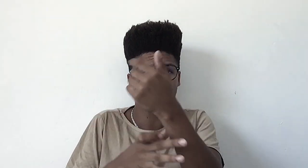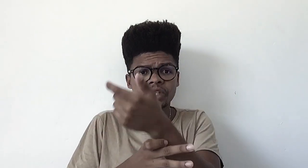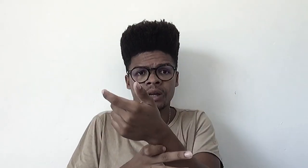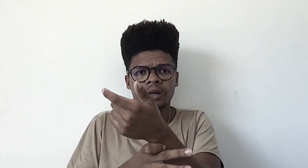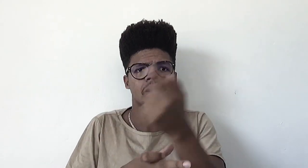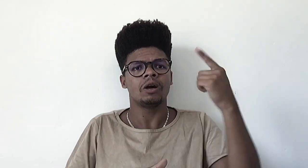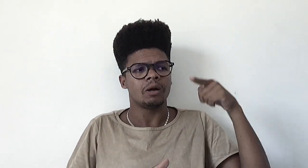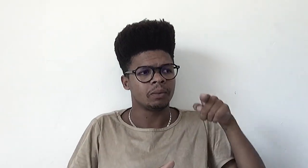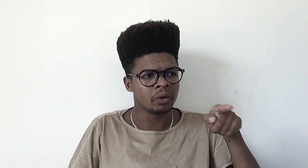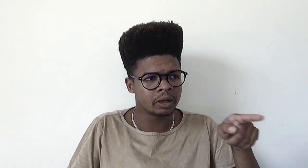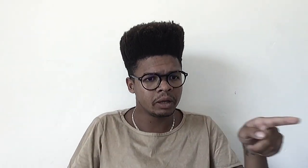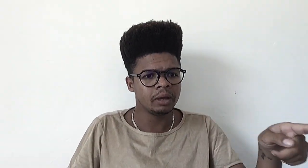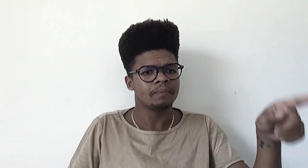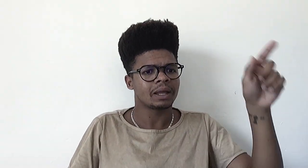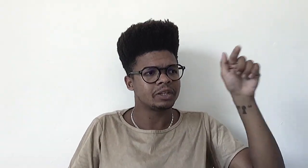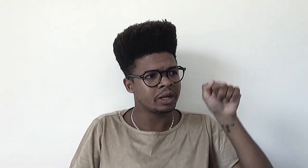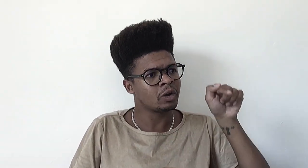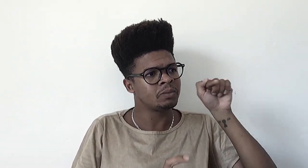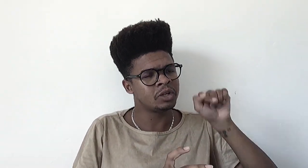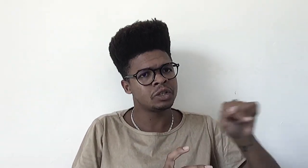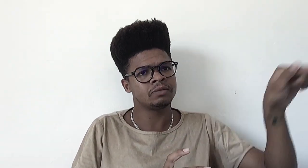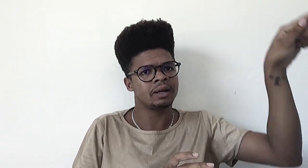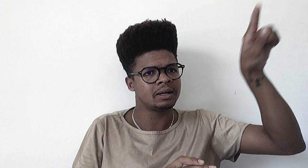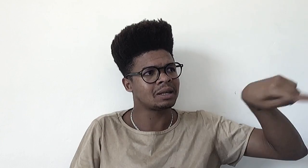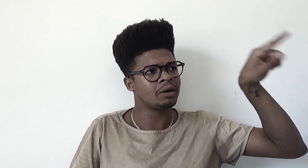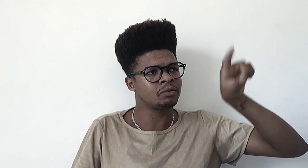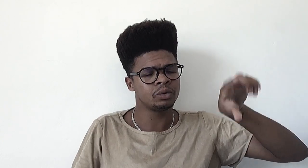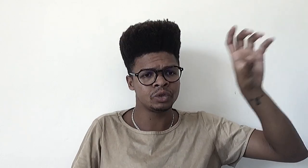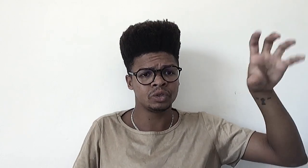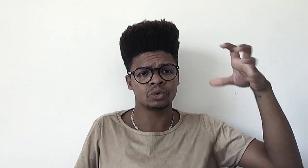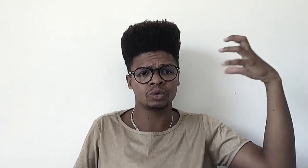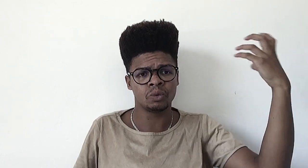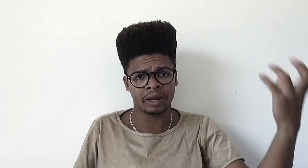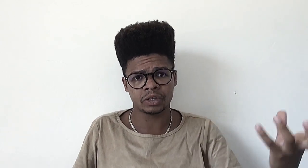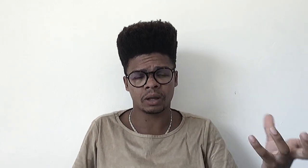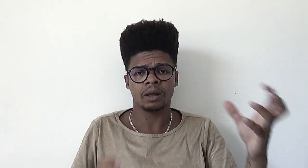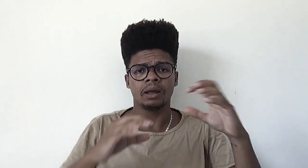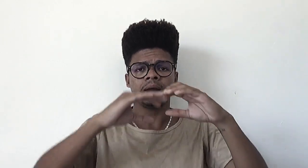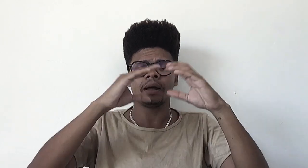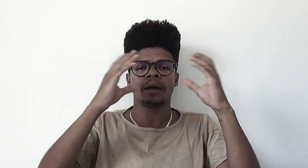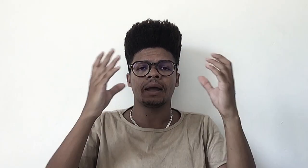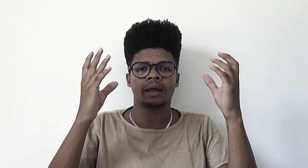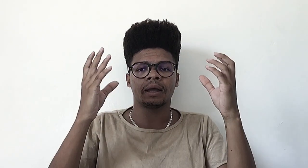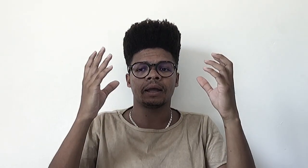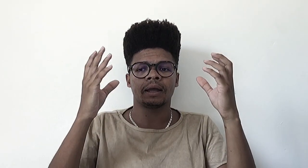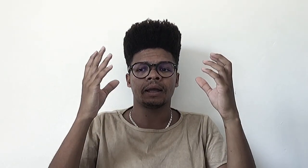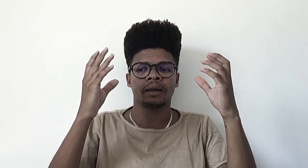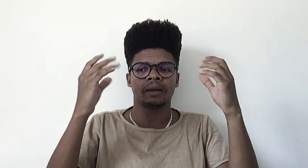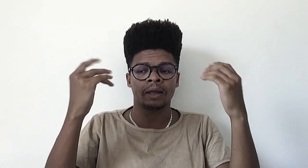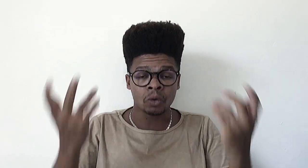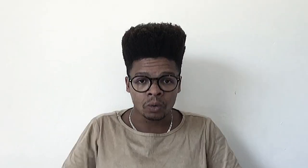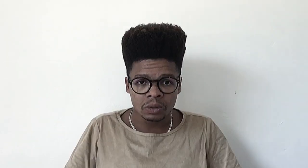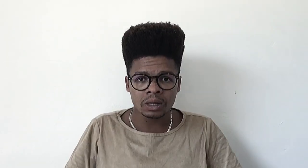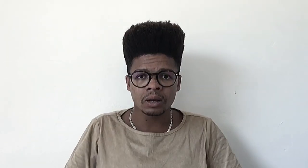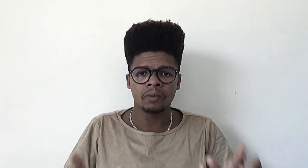da histérica, porque a histérica é objetivo é realizar furo de discurso do mestre. Em conclusão,